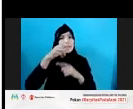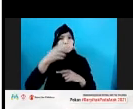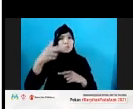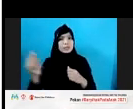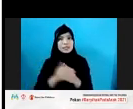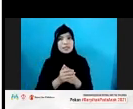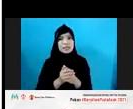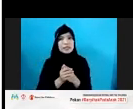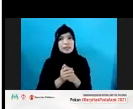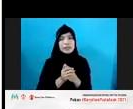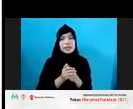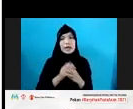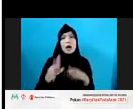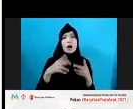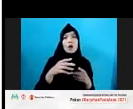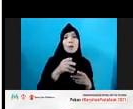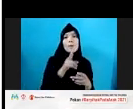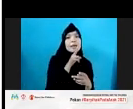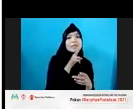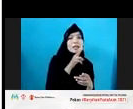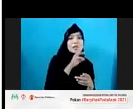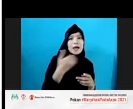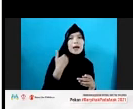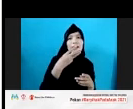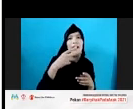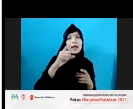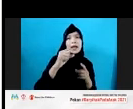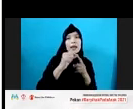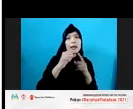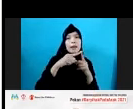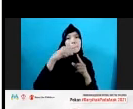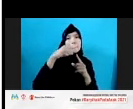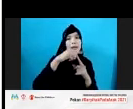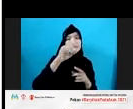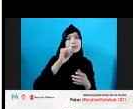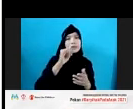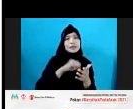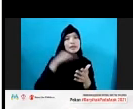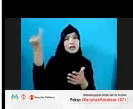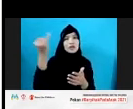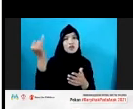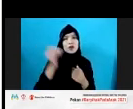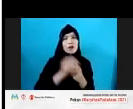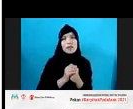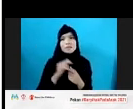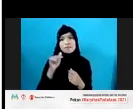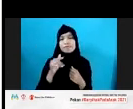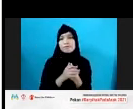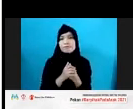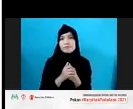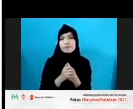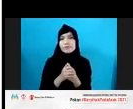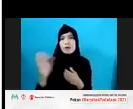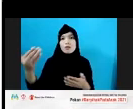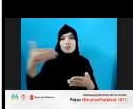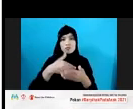di website EGPAT International. Jadi ada namanya SEKO, Sexual Exploitation Children Online. Di dalam buku